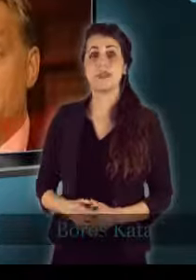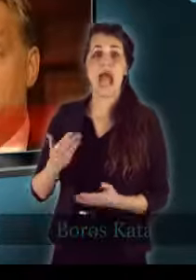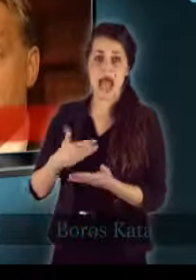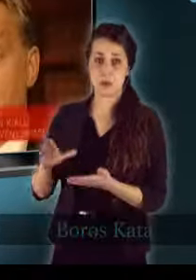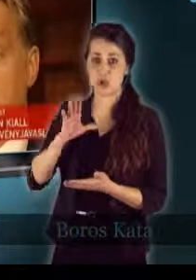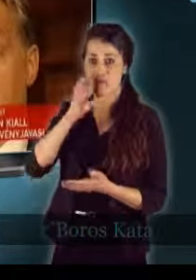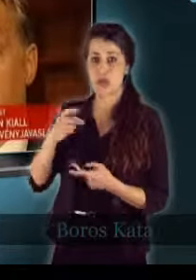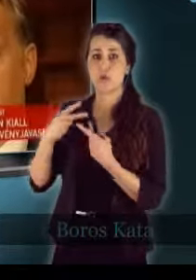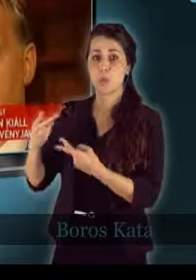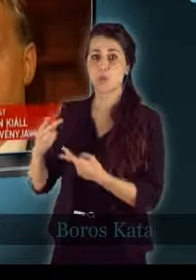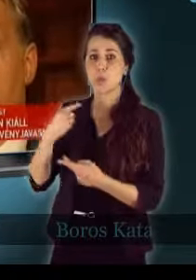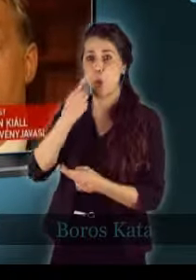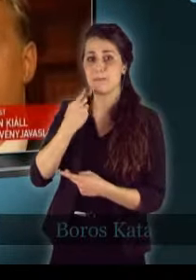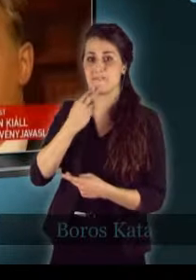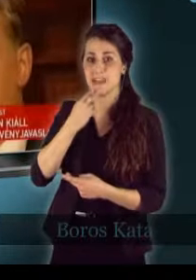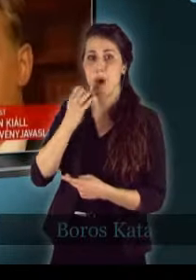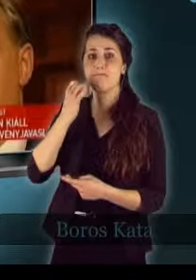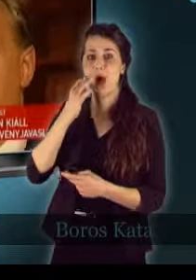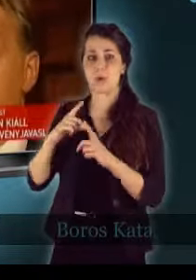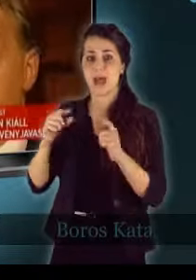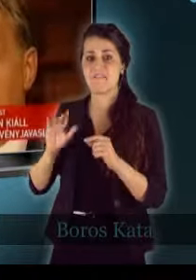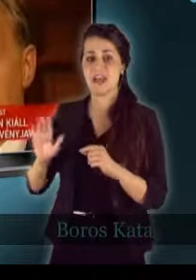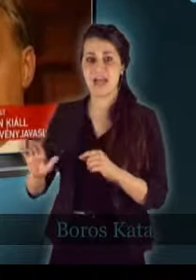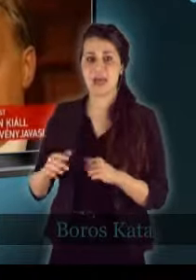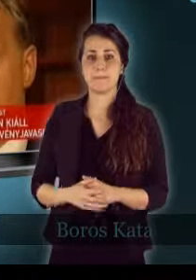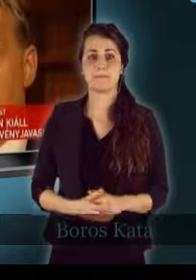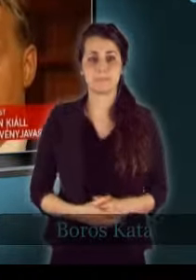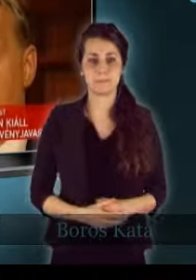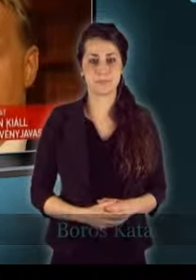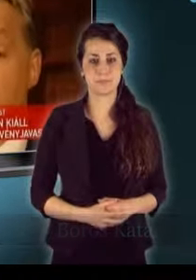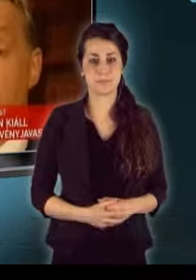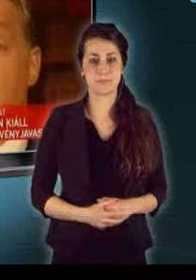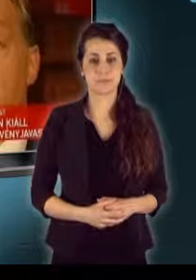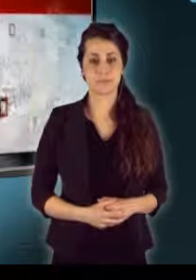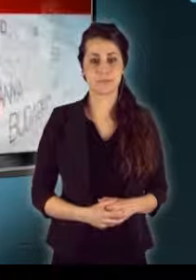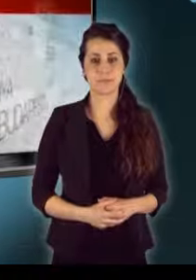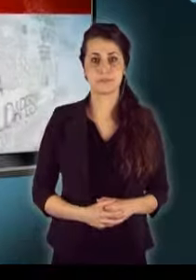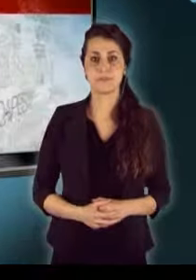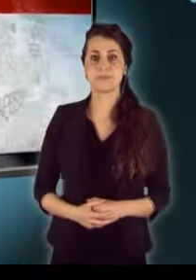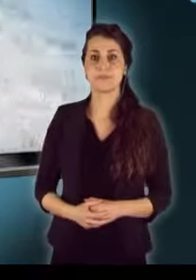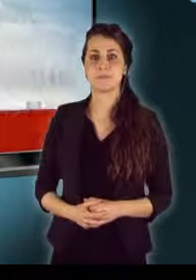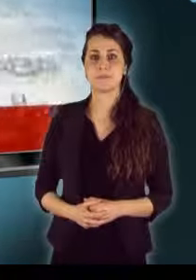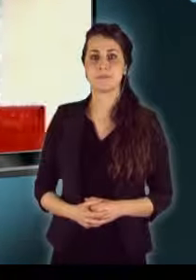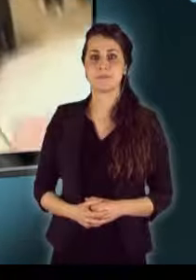Elutasító választ küldött Orbán Viktor bárózó levelére. A tervezetek megfelelnek az európai jogrendnek.